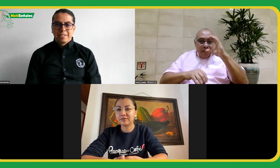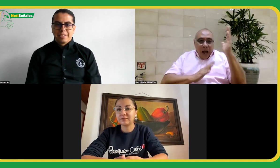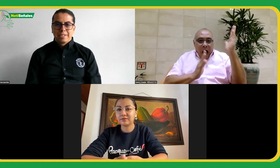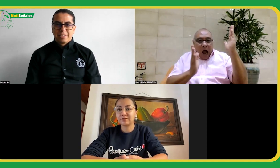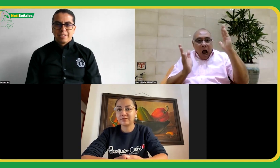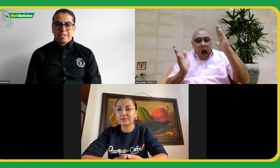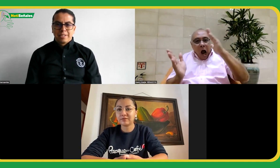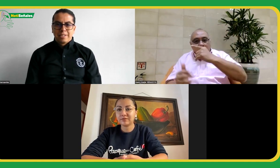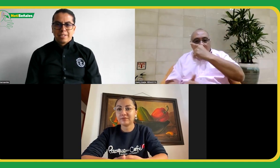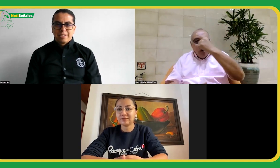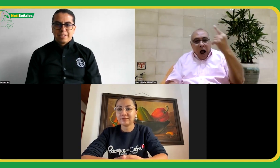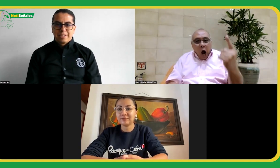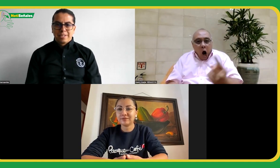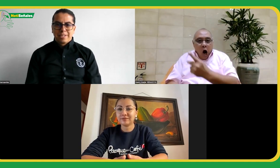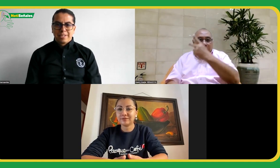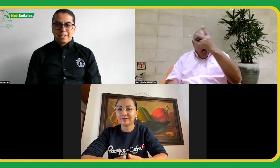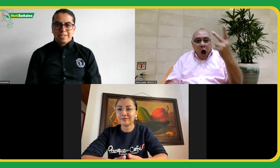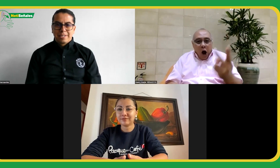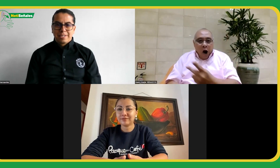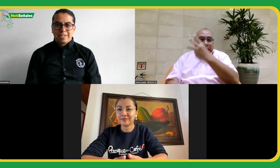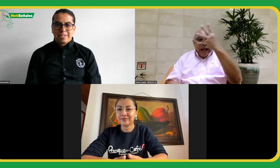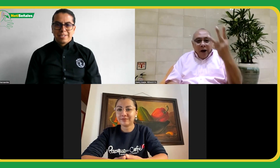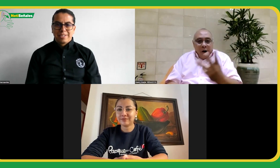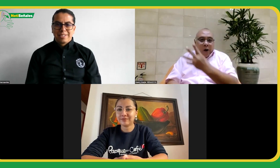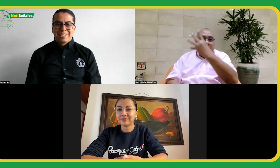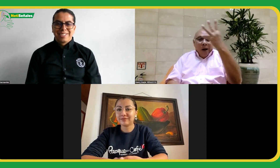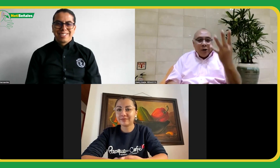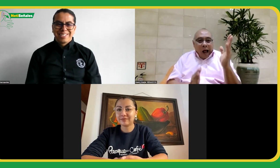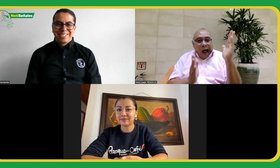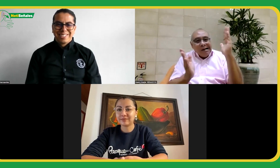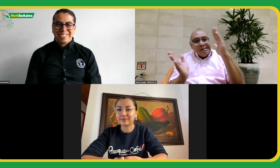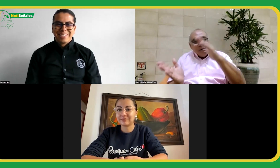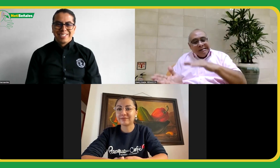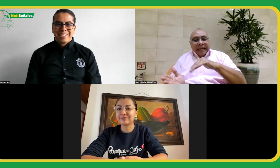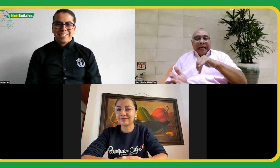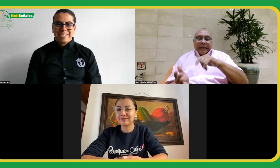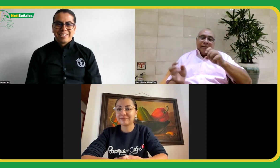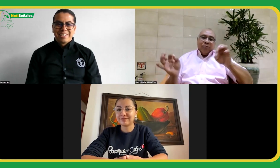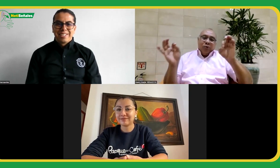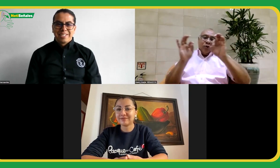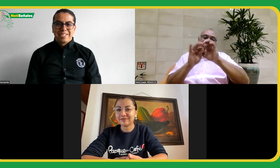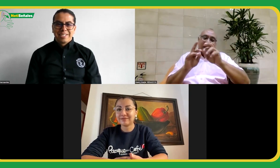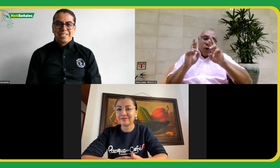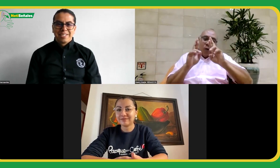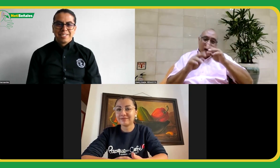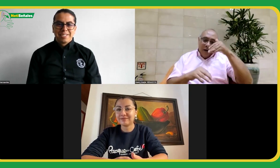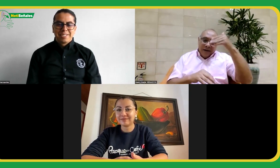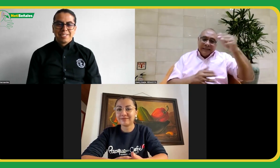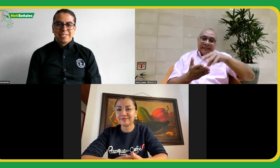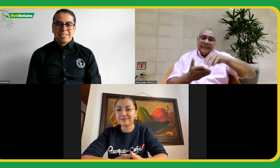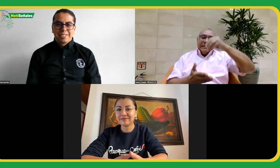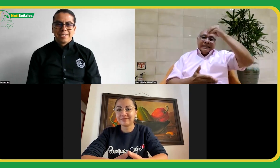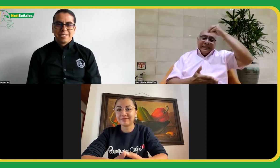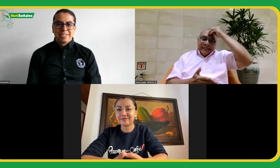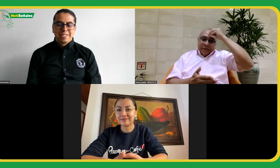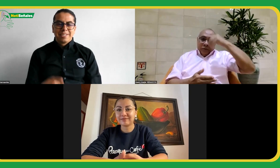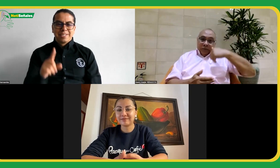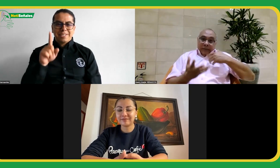Colombia se dilata, se alarga 1, 2 horas, 3 horas, hasta 4 horas. Es importante, ojalá, aprender eso para